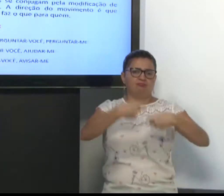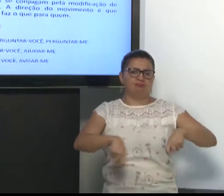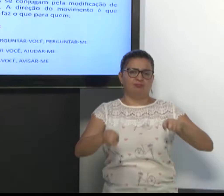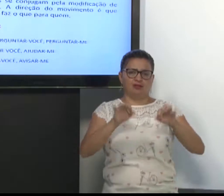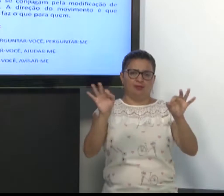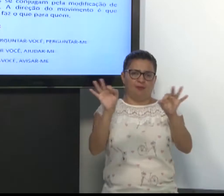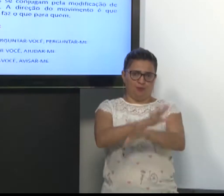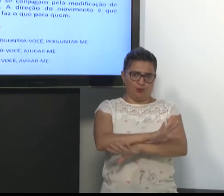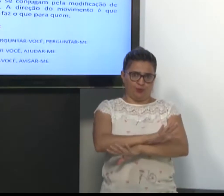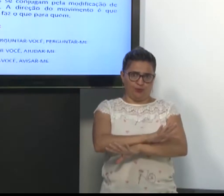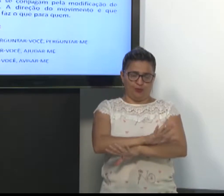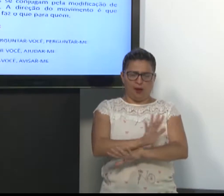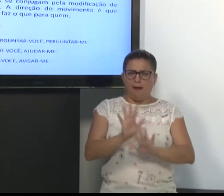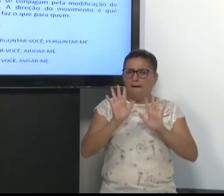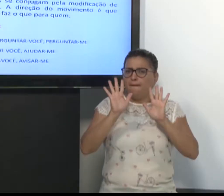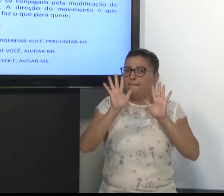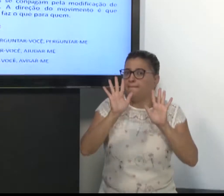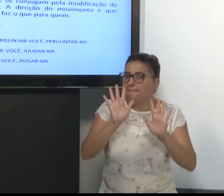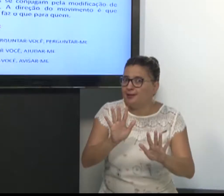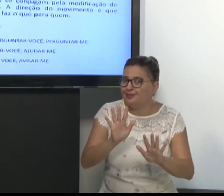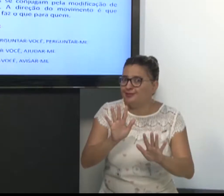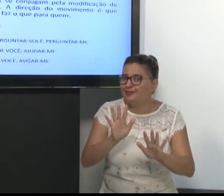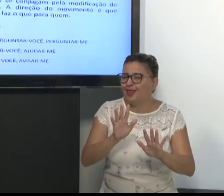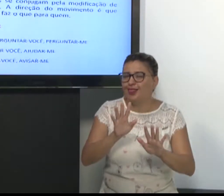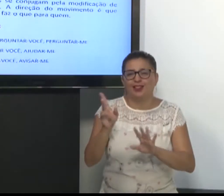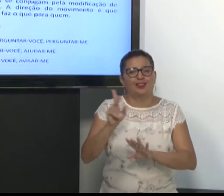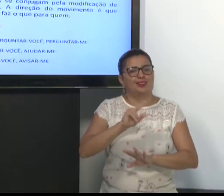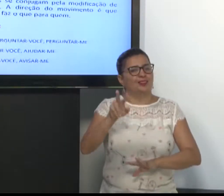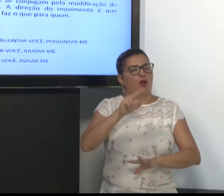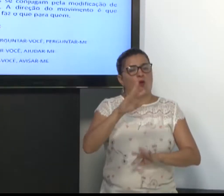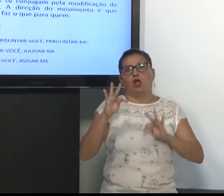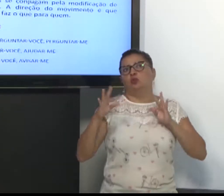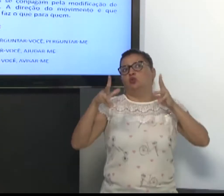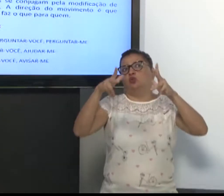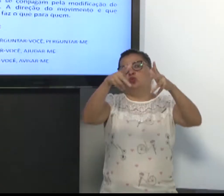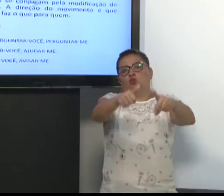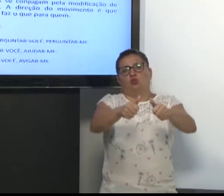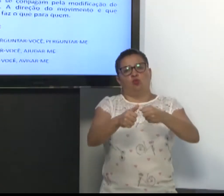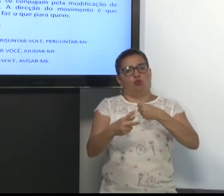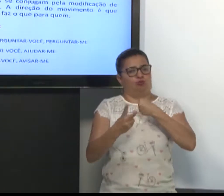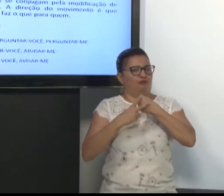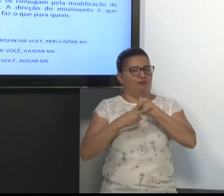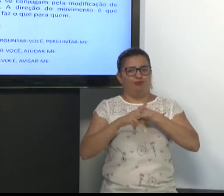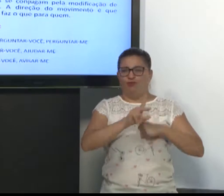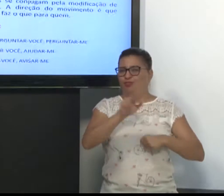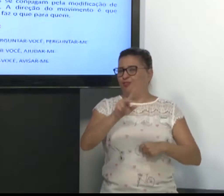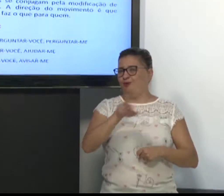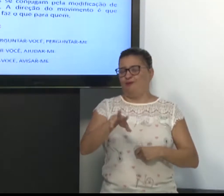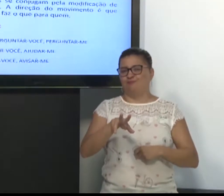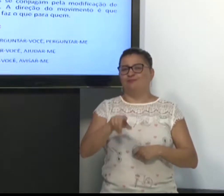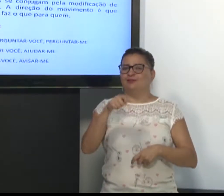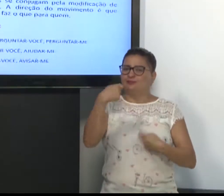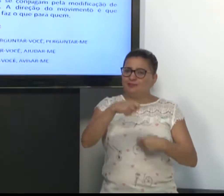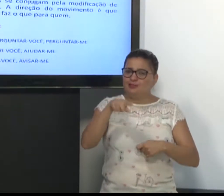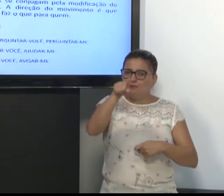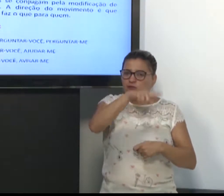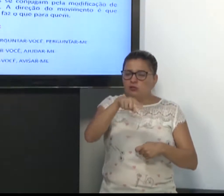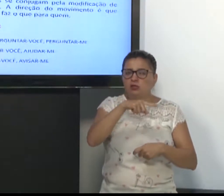Não há necessidade de usar eu, ele. Não precisa. Mas, são todos os verbos que são assim.